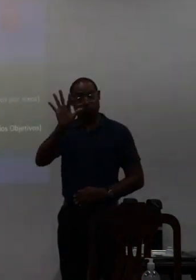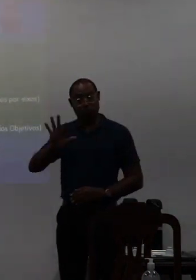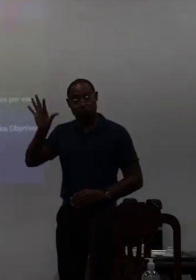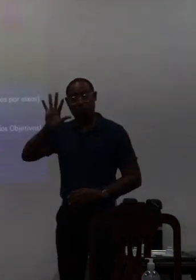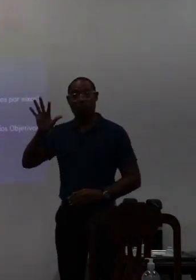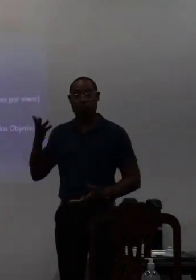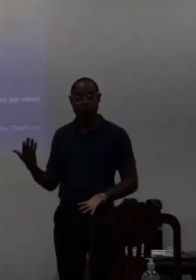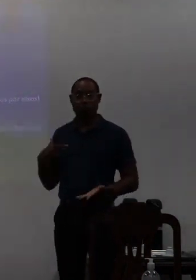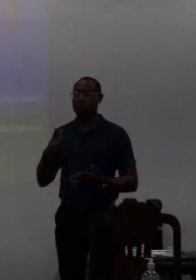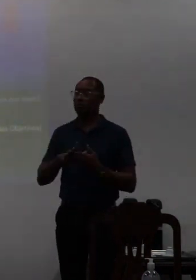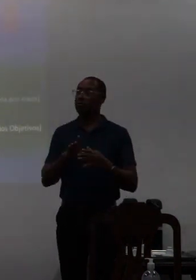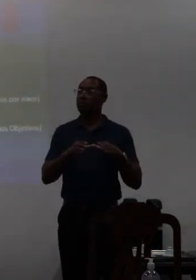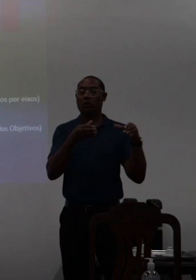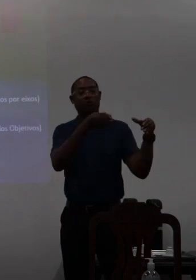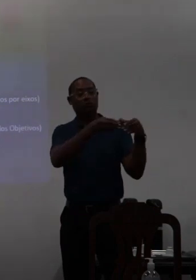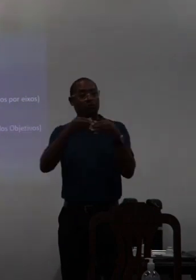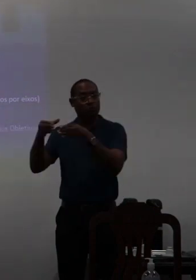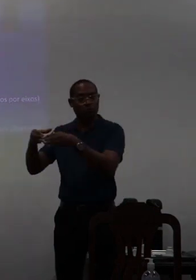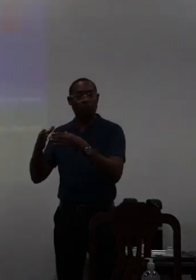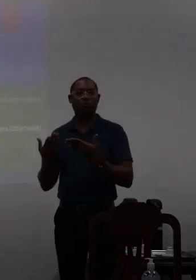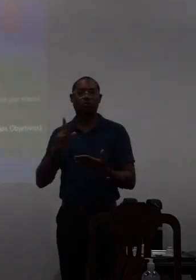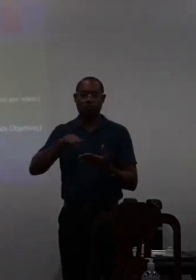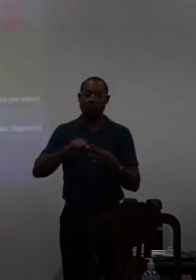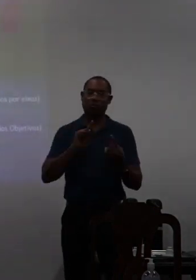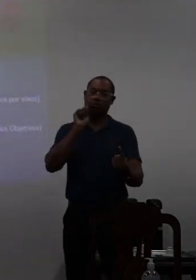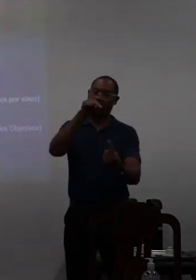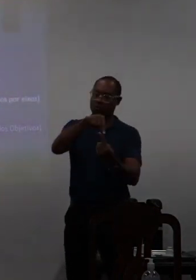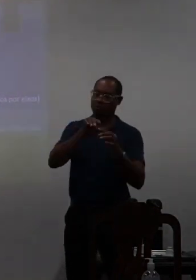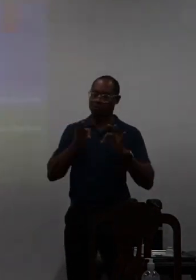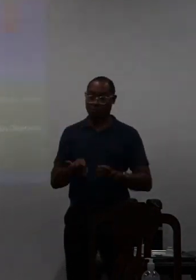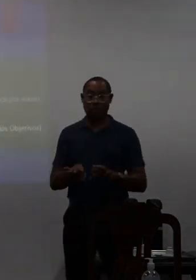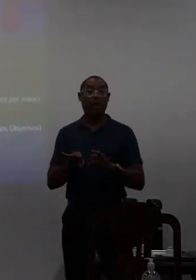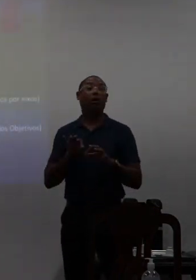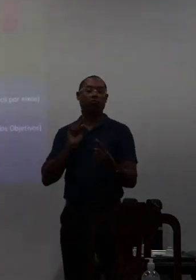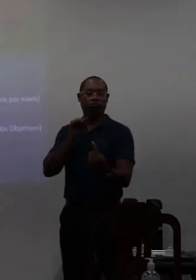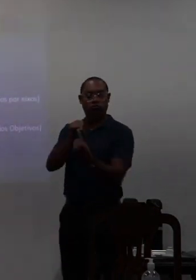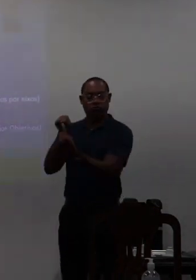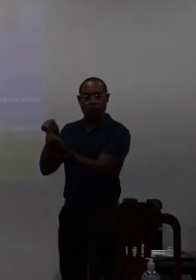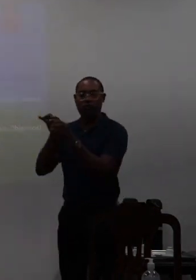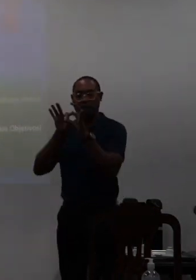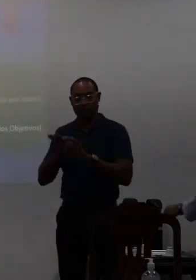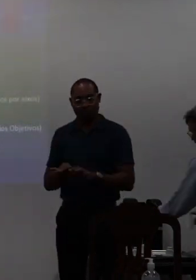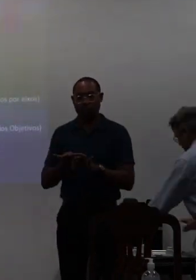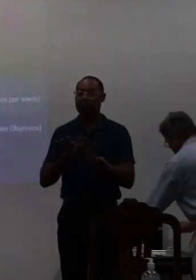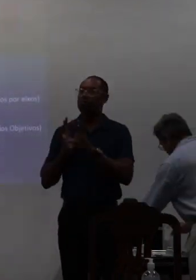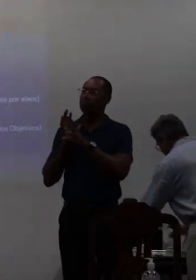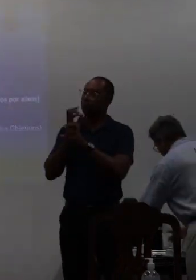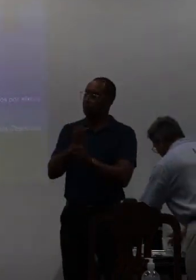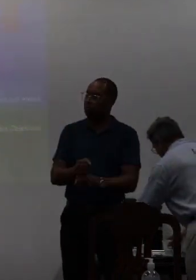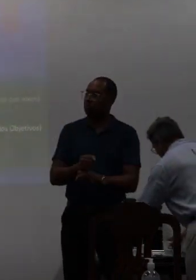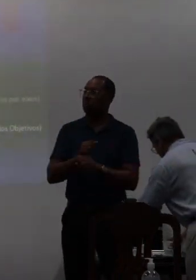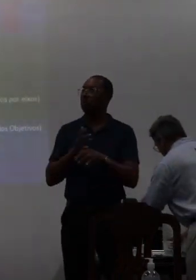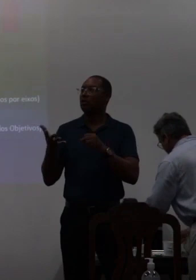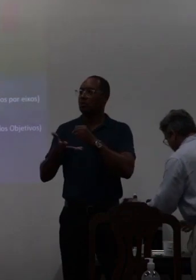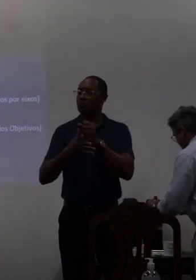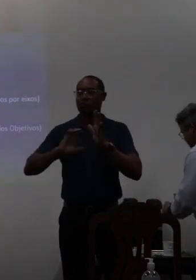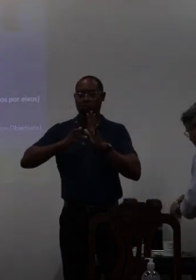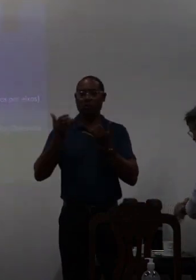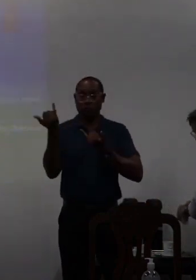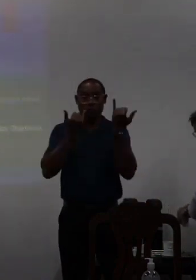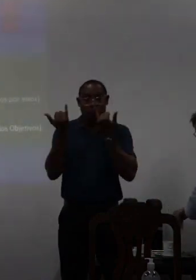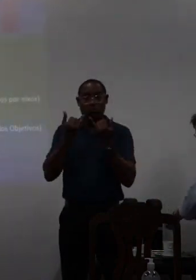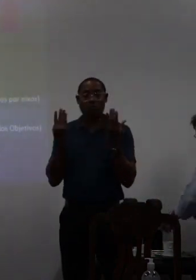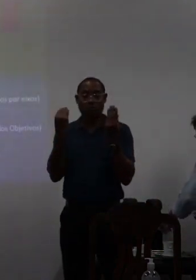fizemos uma categorização desses objetivos e aí com a base nisso fizemos uma base mudada e